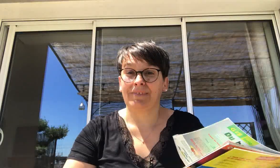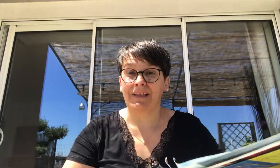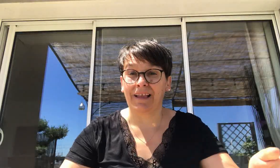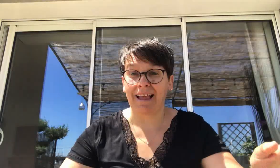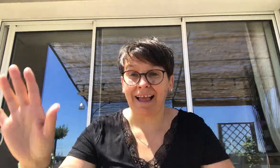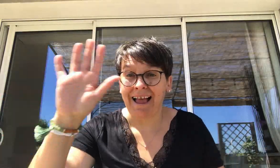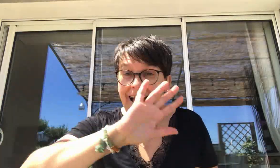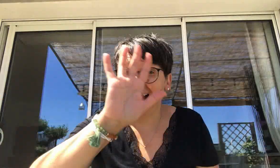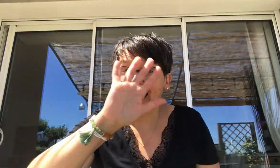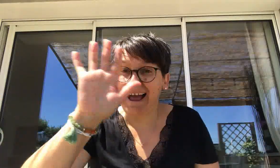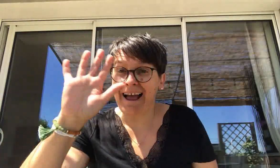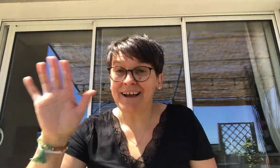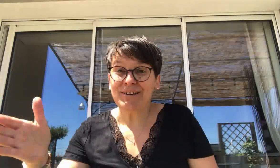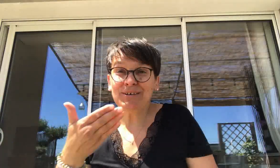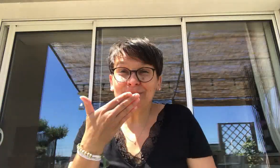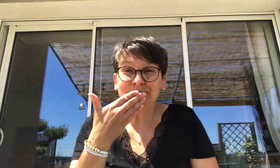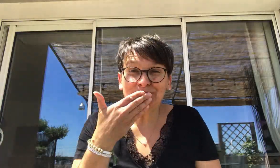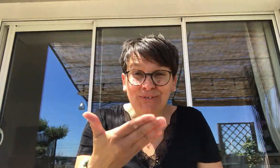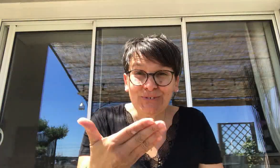Hey ! Bonjour !